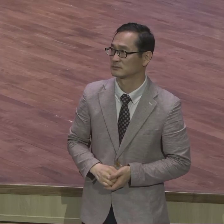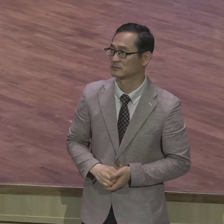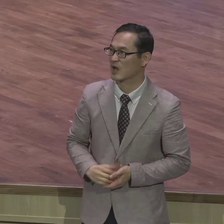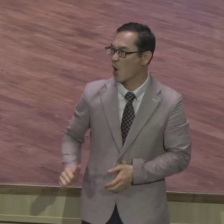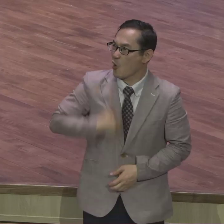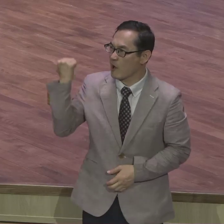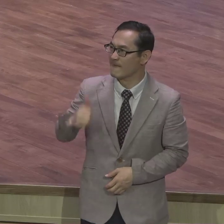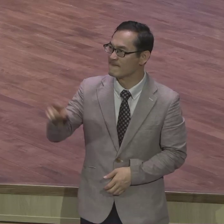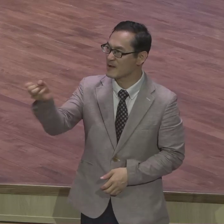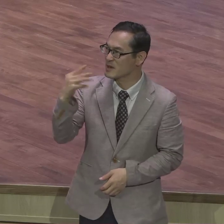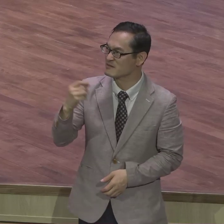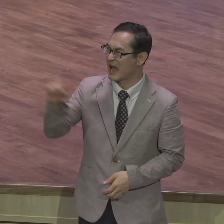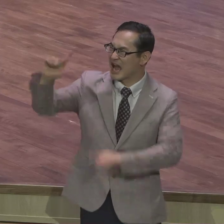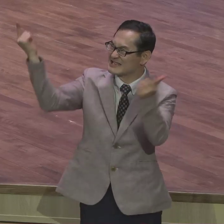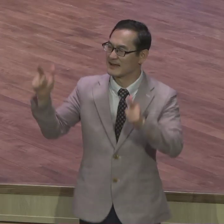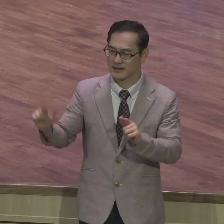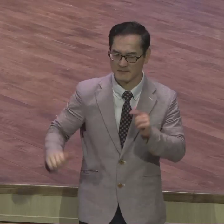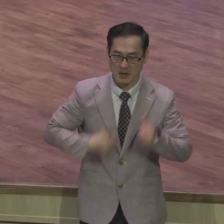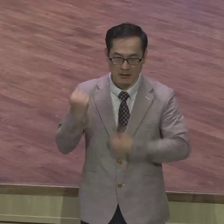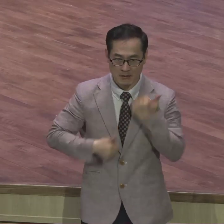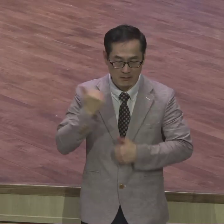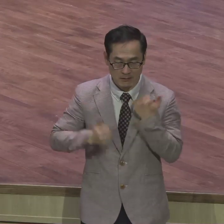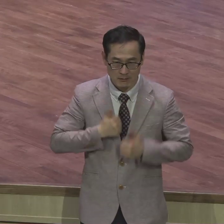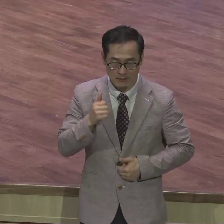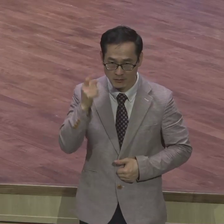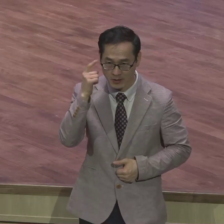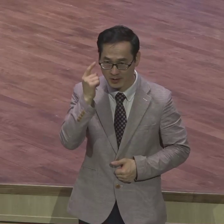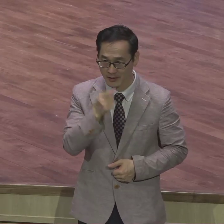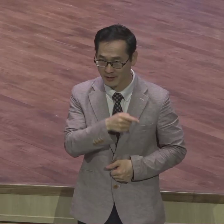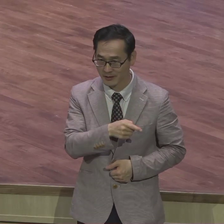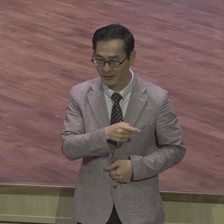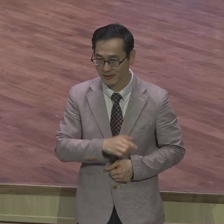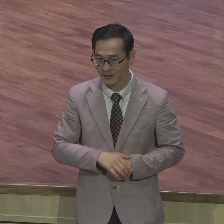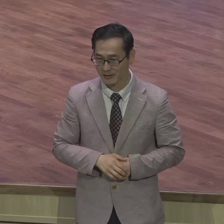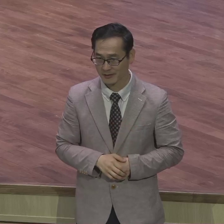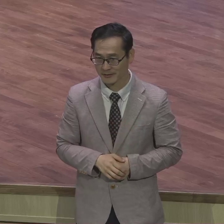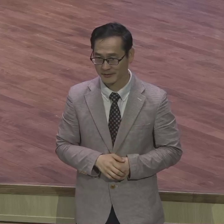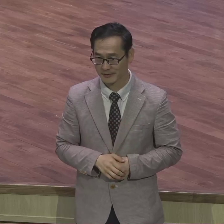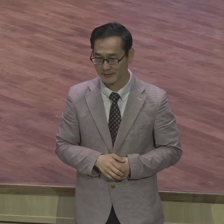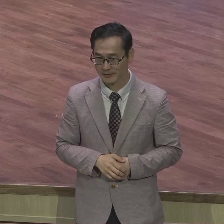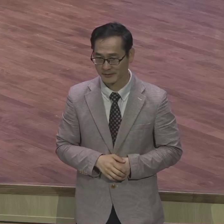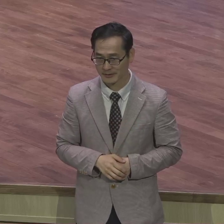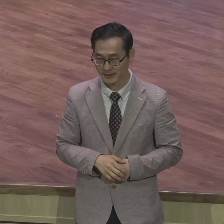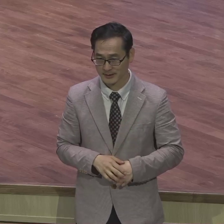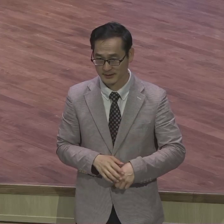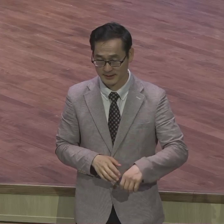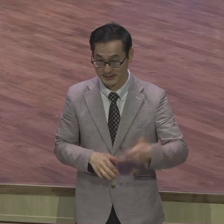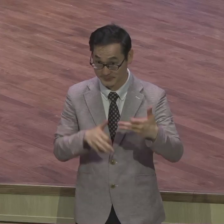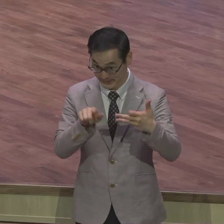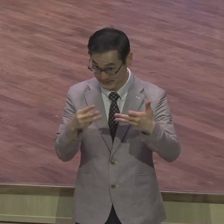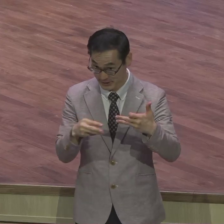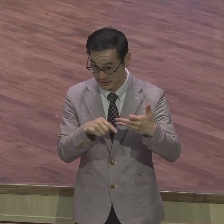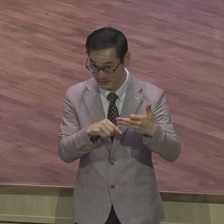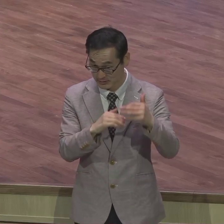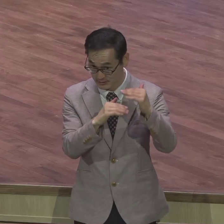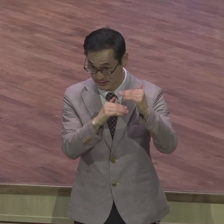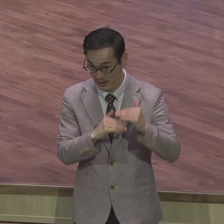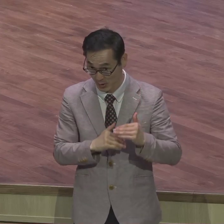그렇게 강팍해집니까 18절에 예를 들어서 말합니다 바로왕